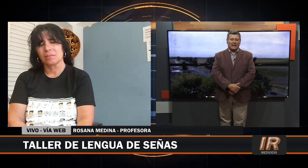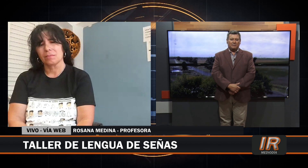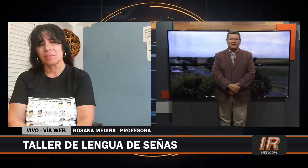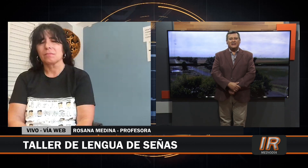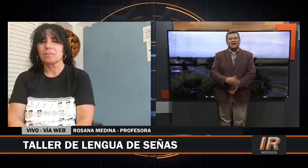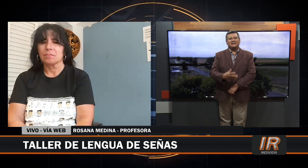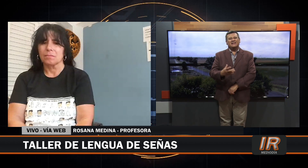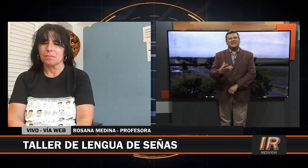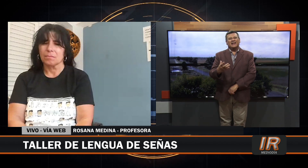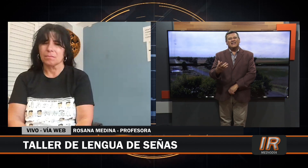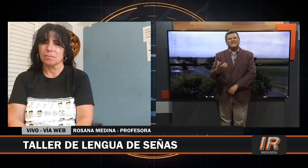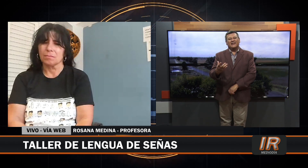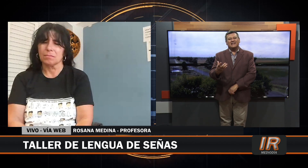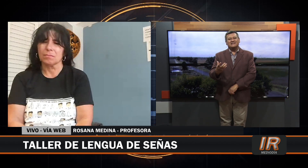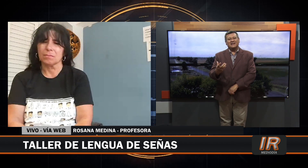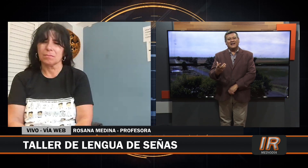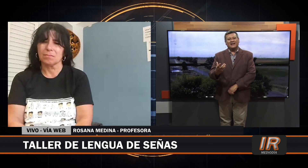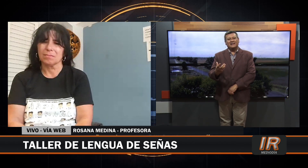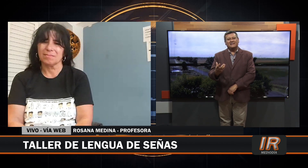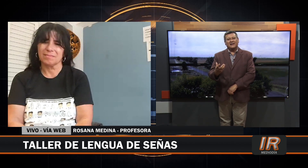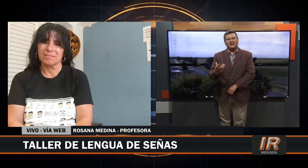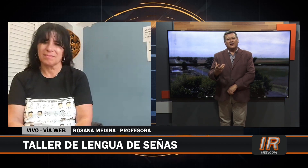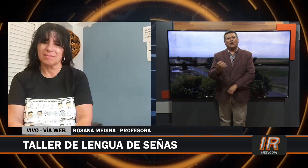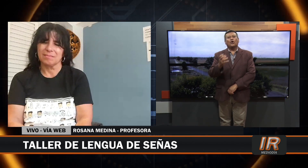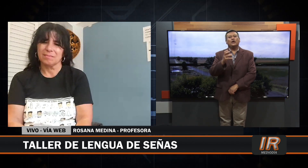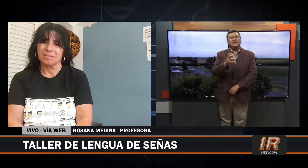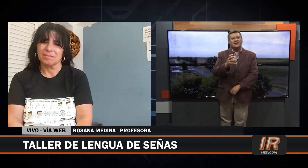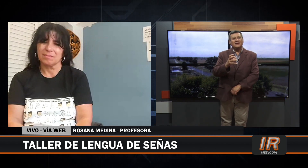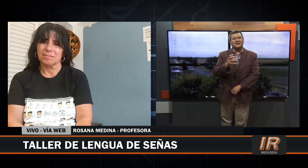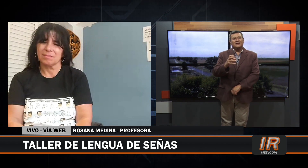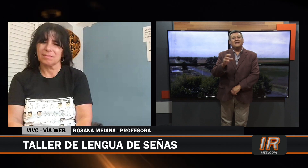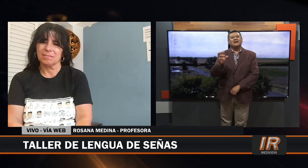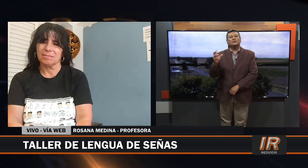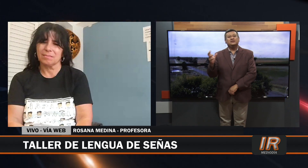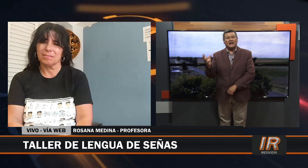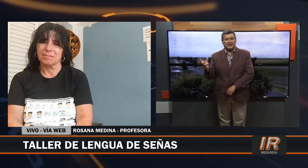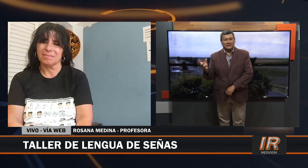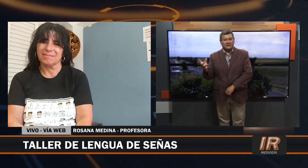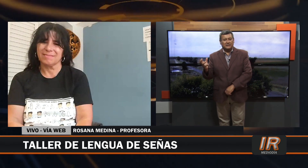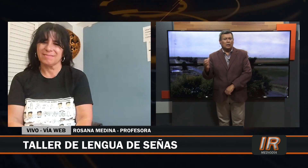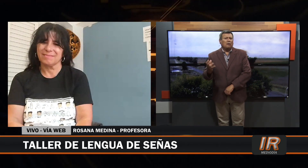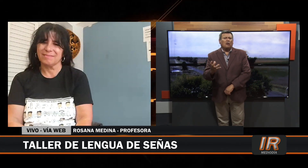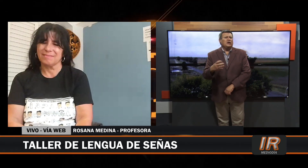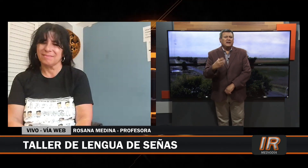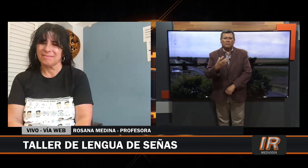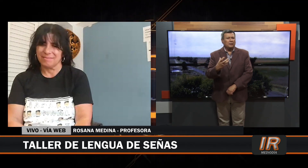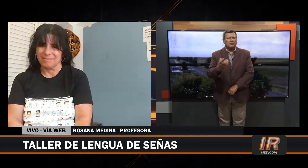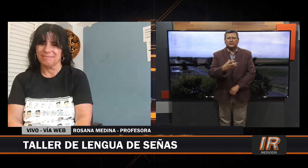aprendí a entender la diferencia entre oír y escuchar. Digo, oír, podemos